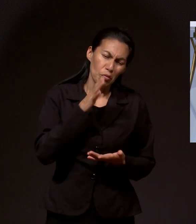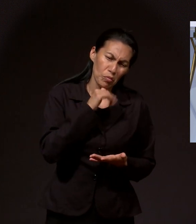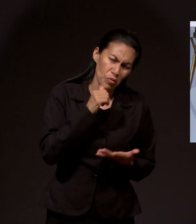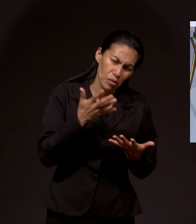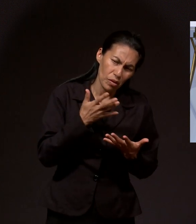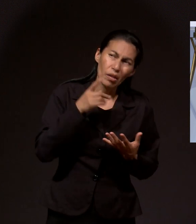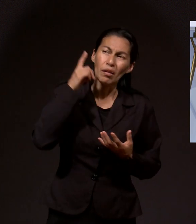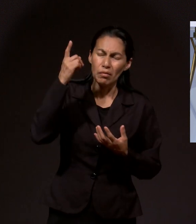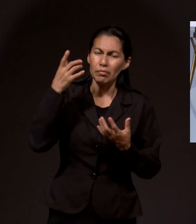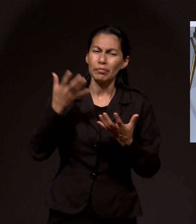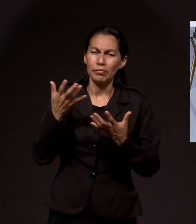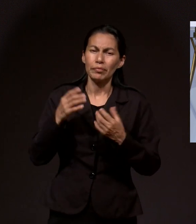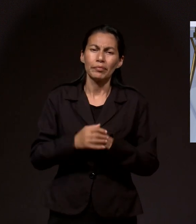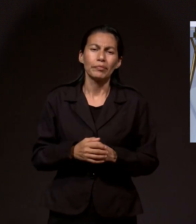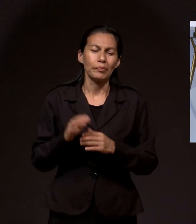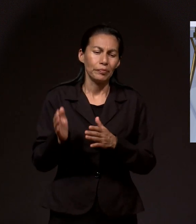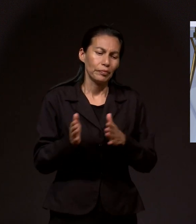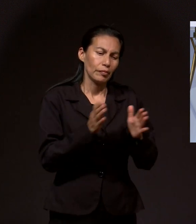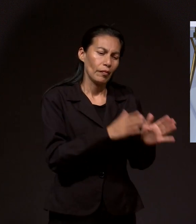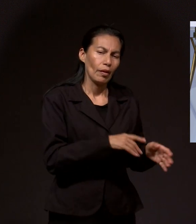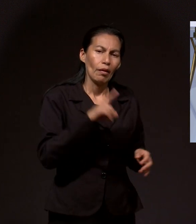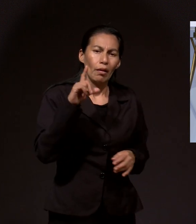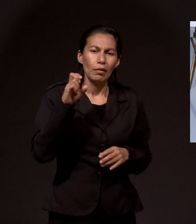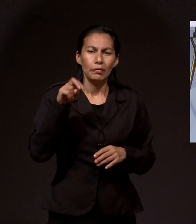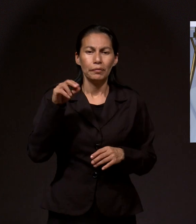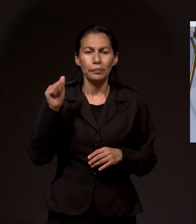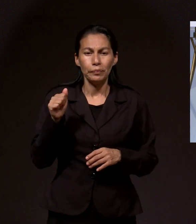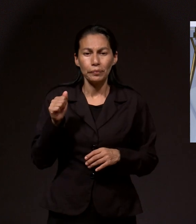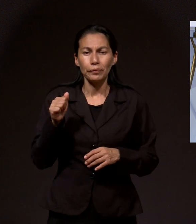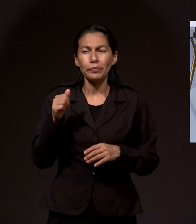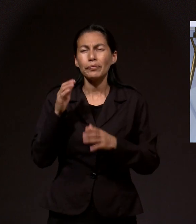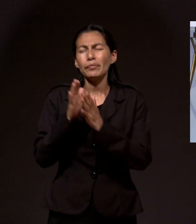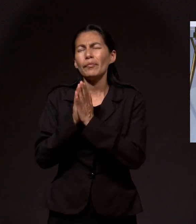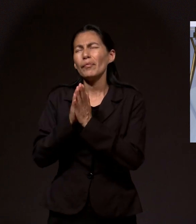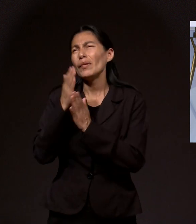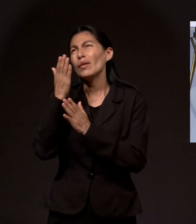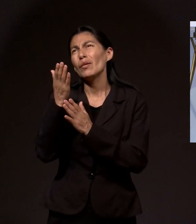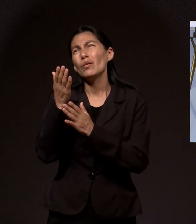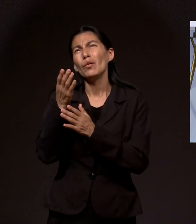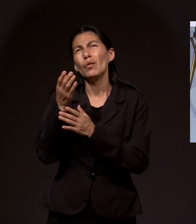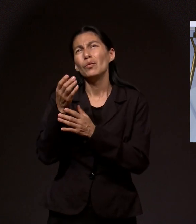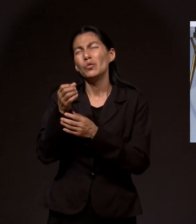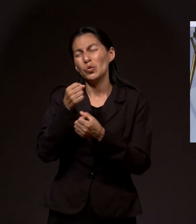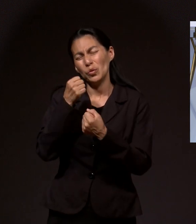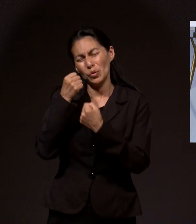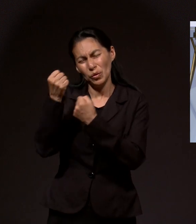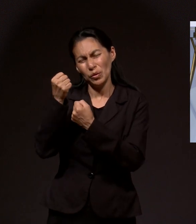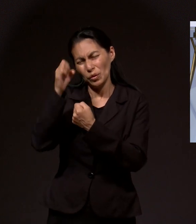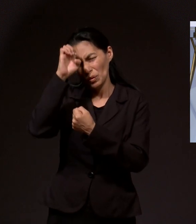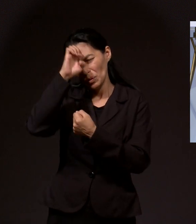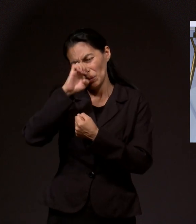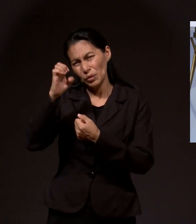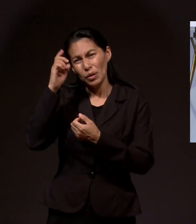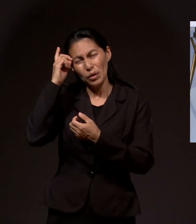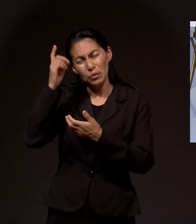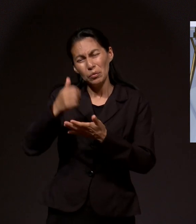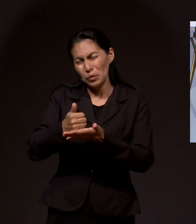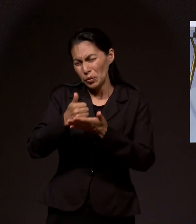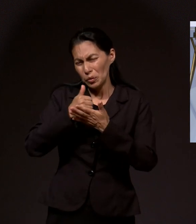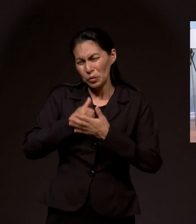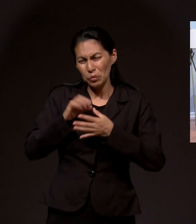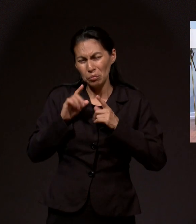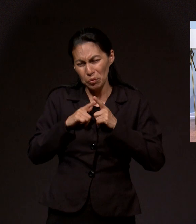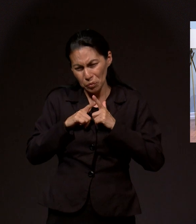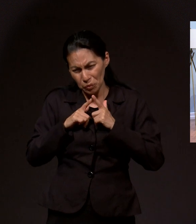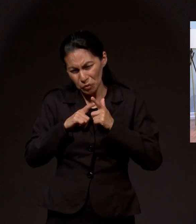Molina Manso, pido por mi salud y la fortaleza de Dios para seguir en el camino del Señor, junto con mi familia.